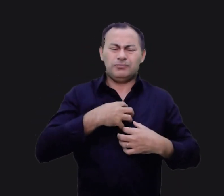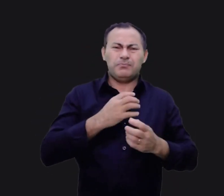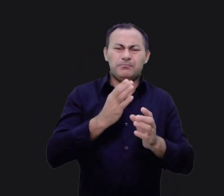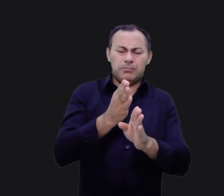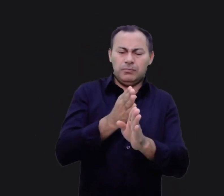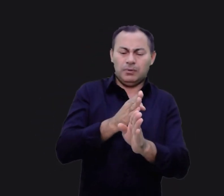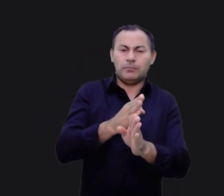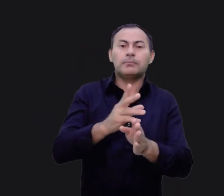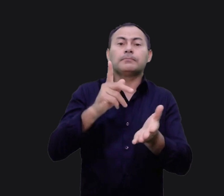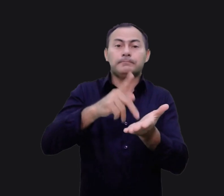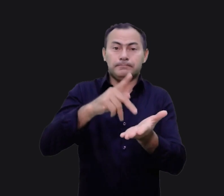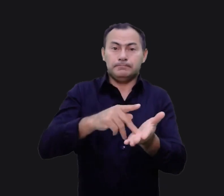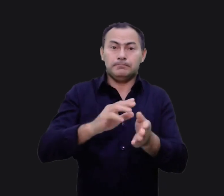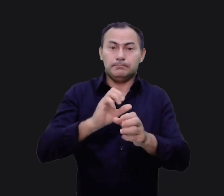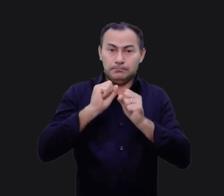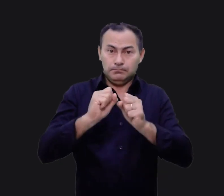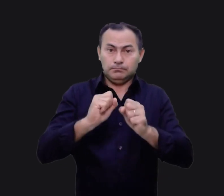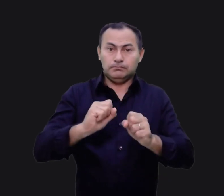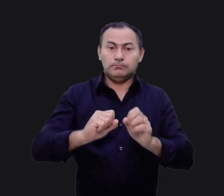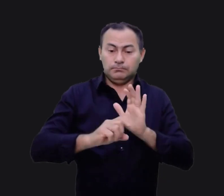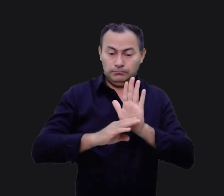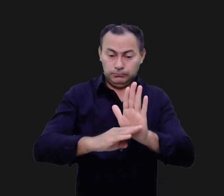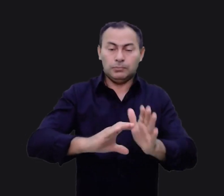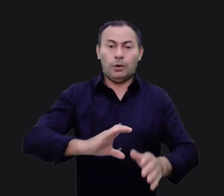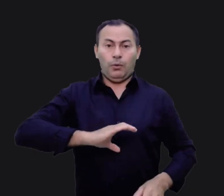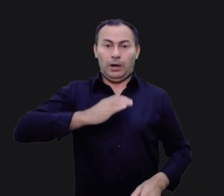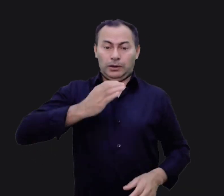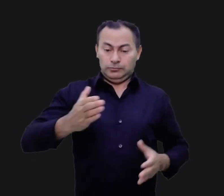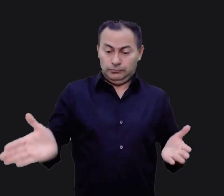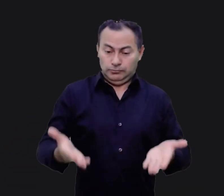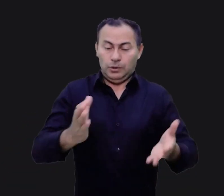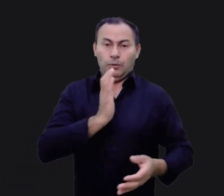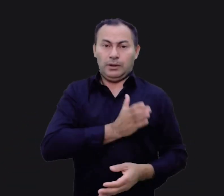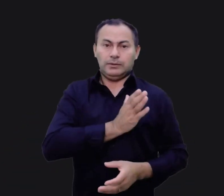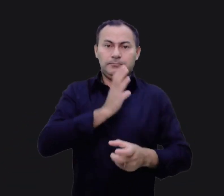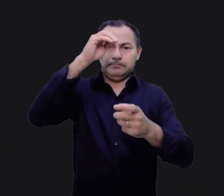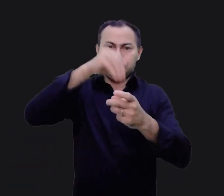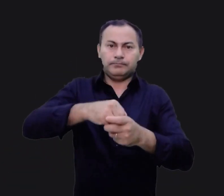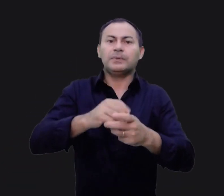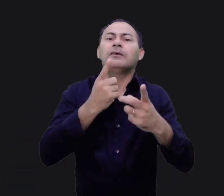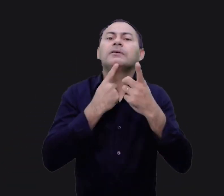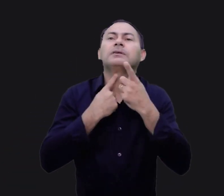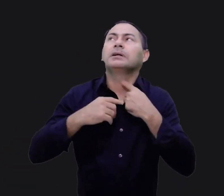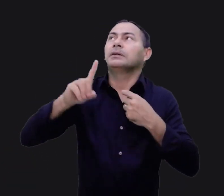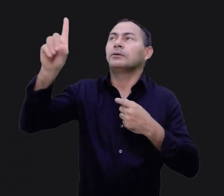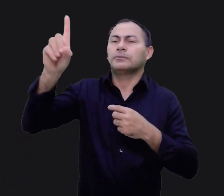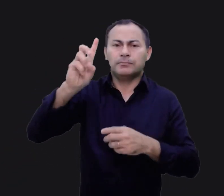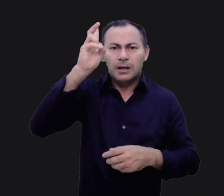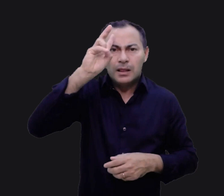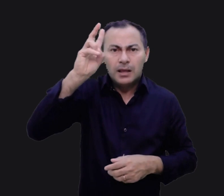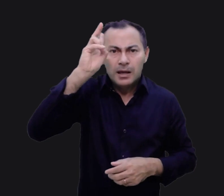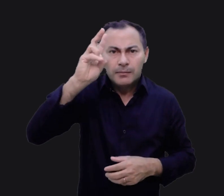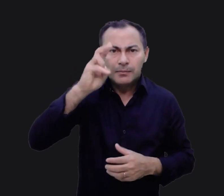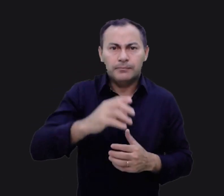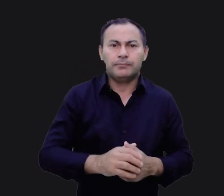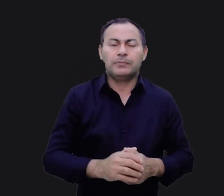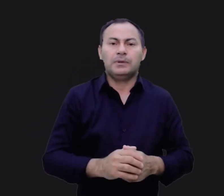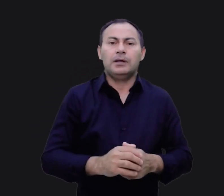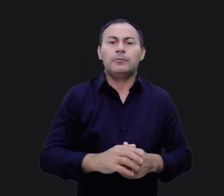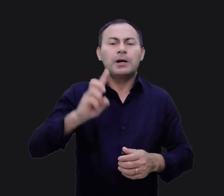mas uma verdade que pode encorajar nossos corações se estivermos no centro da vontade de Deus. Lembre-se que há uma